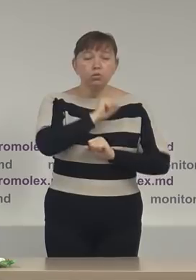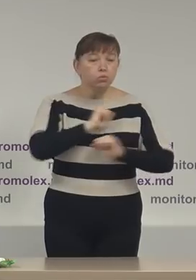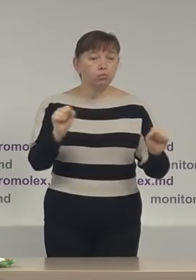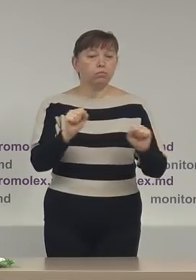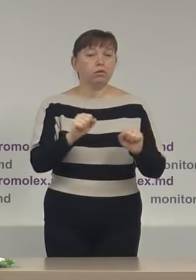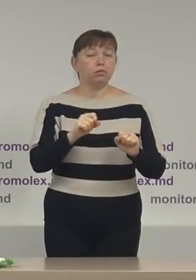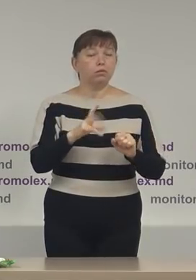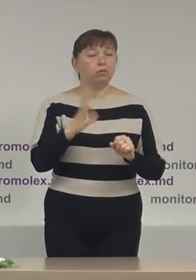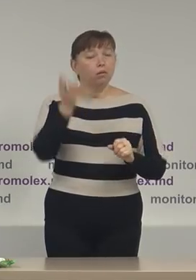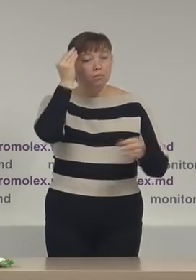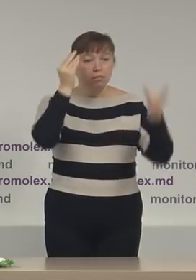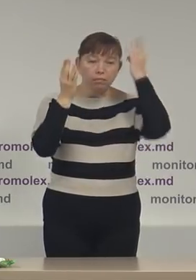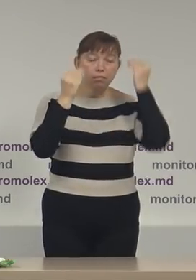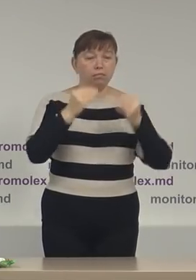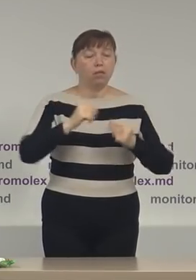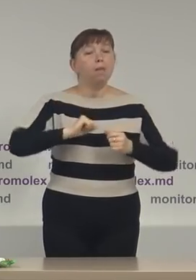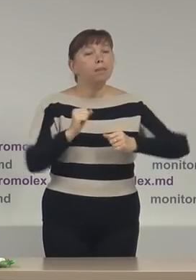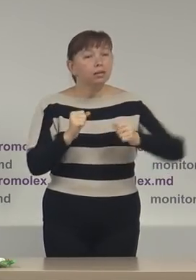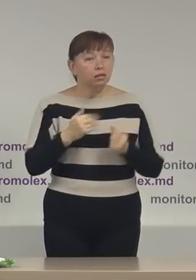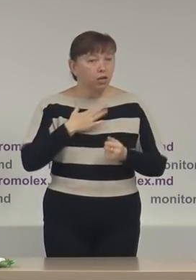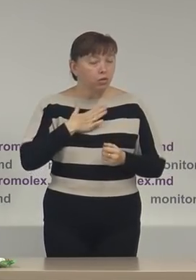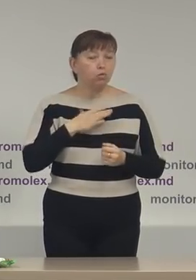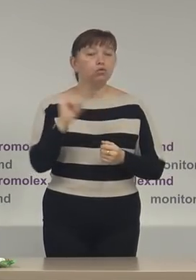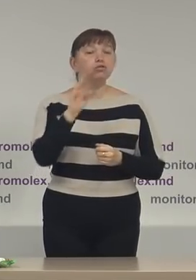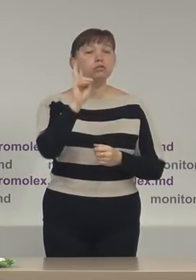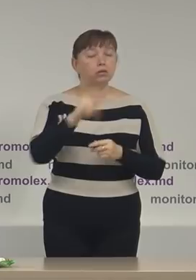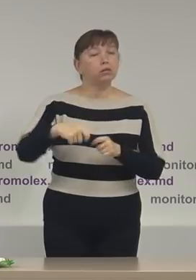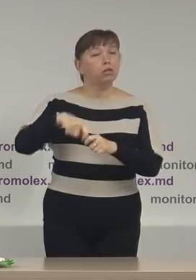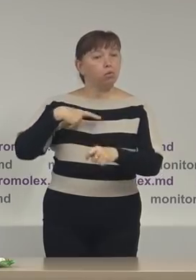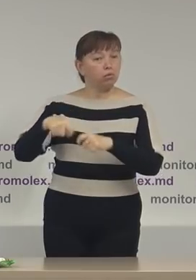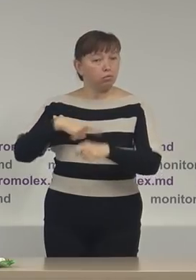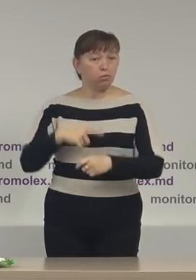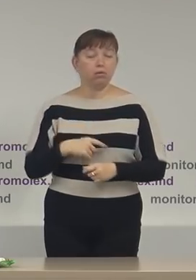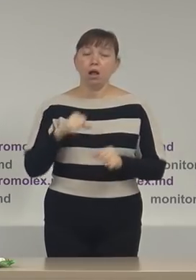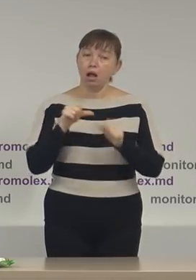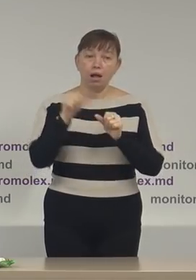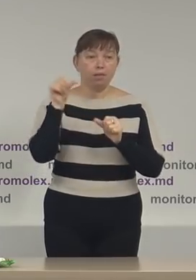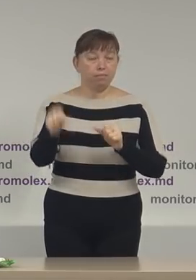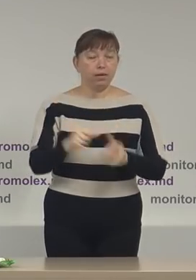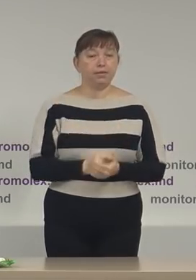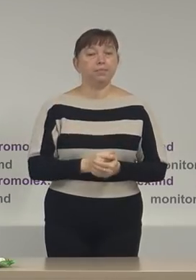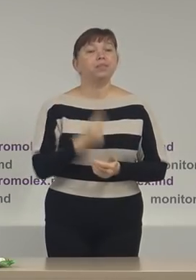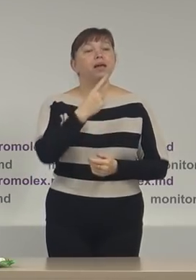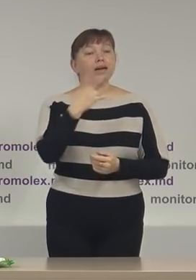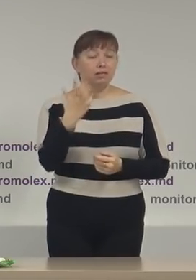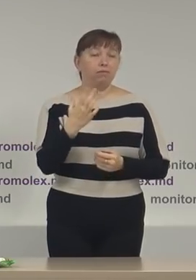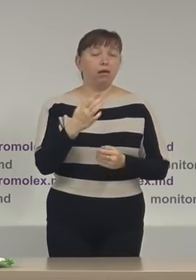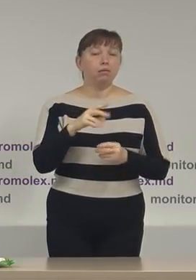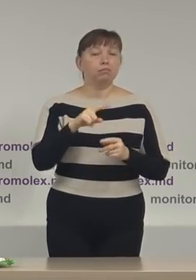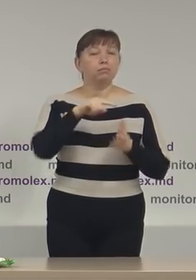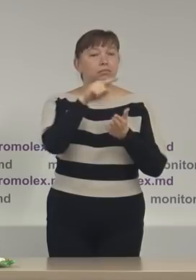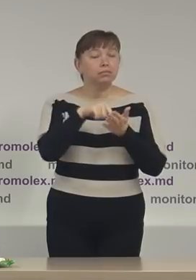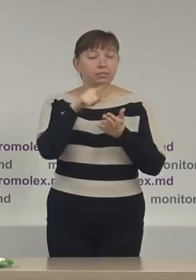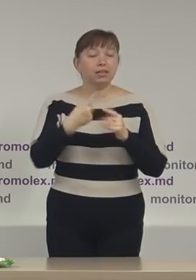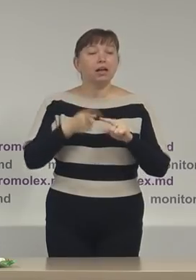imputată sub niciun fel partenerilor și donatorilor noștri. Câteva aspecte tradiționali legate de